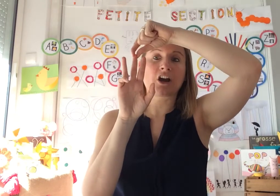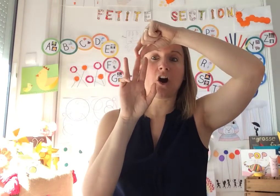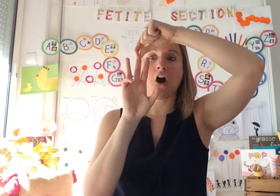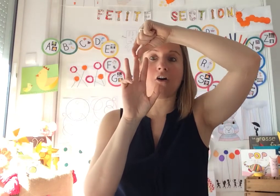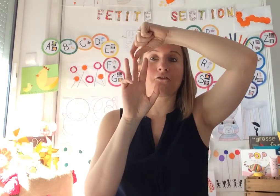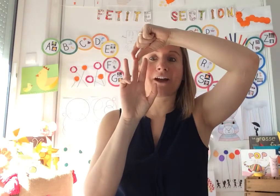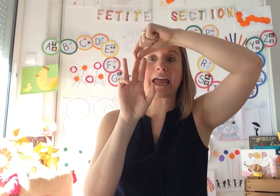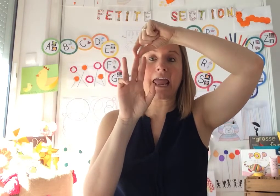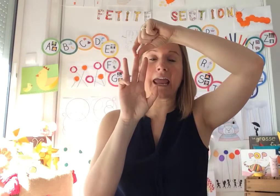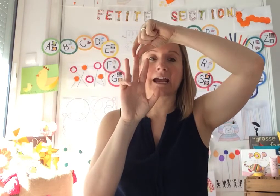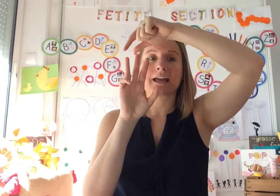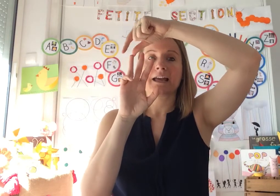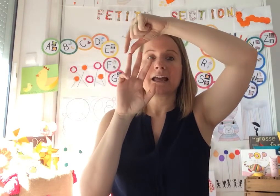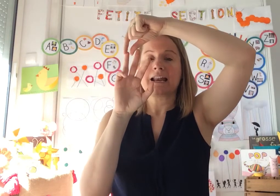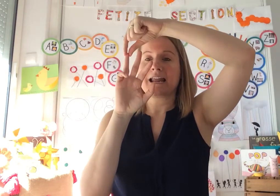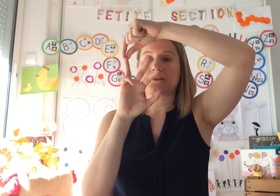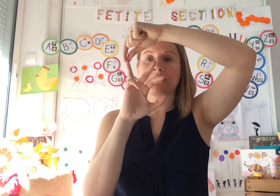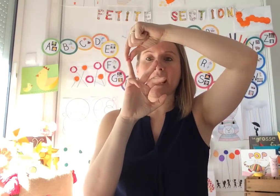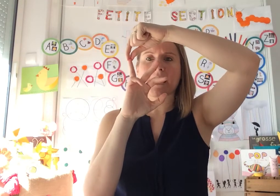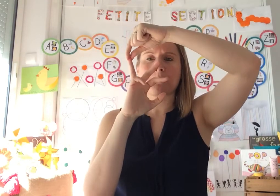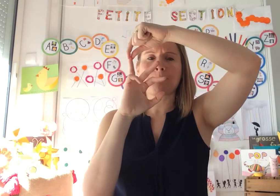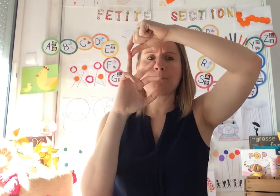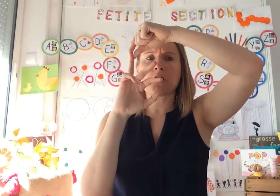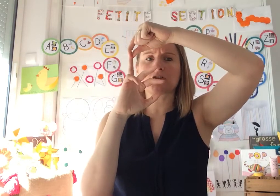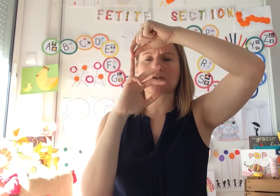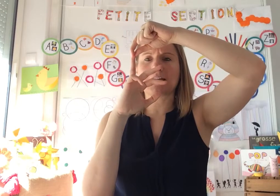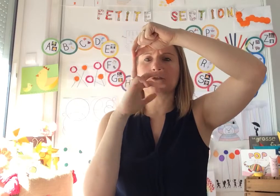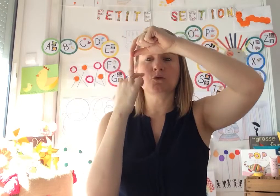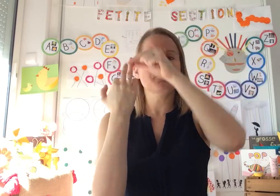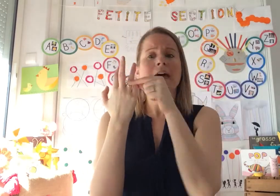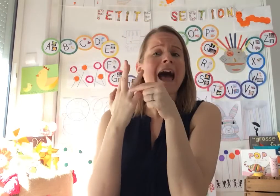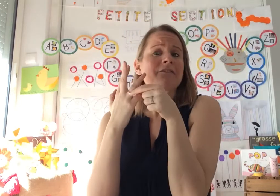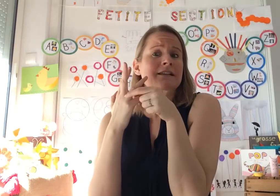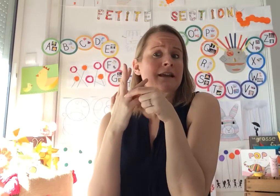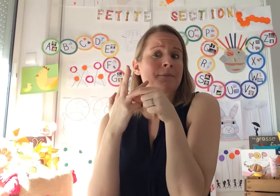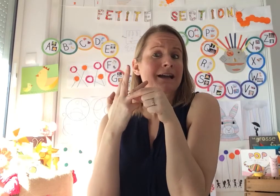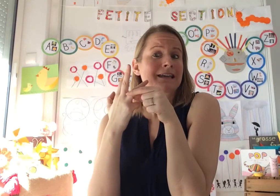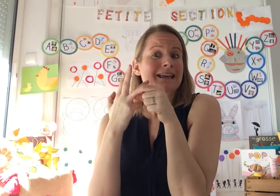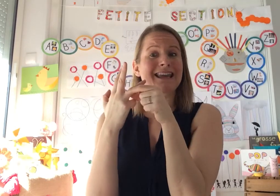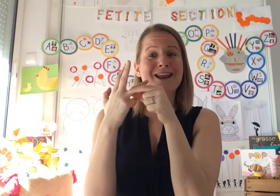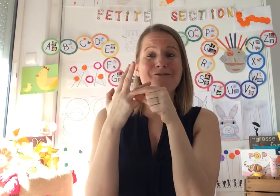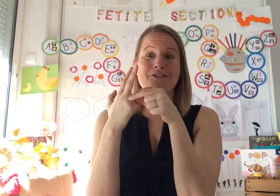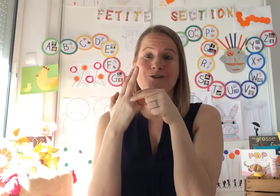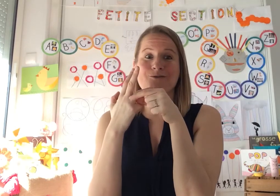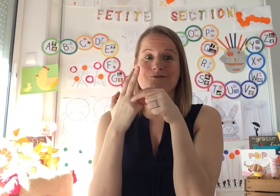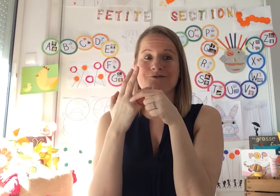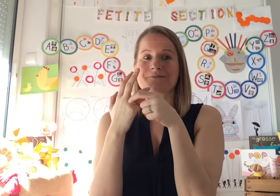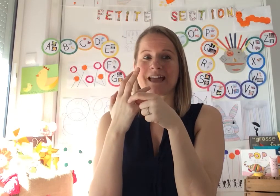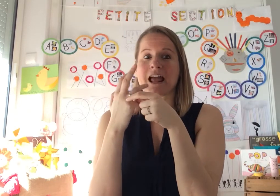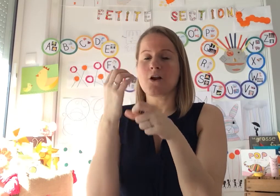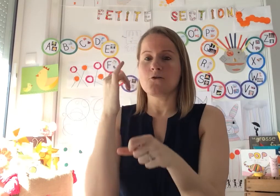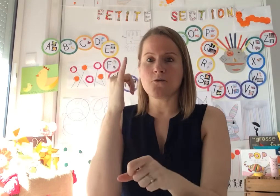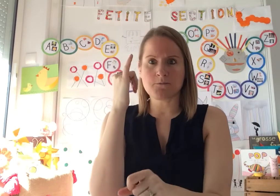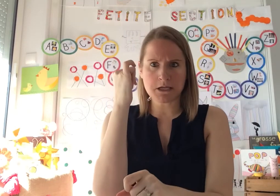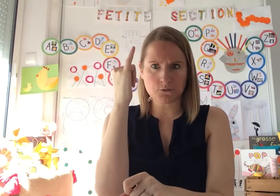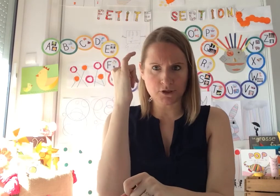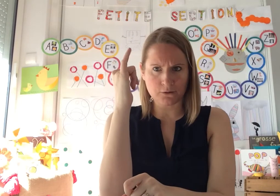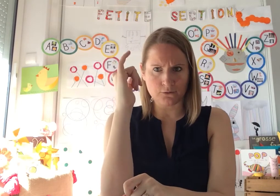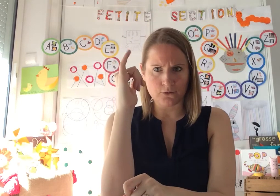grand frère. L'annulaire porte l'anneau. Avec sa bague, il fait le beau. Le minuscule